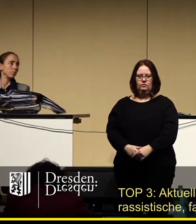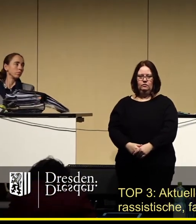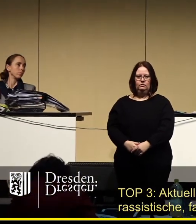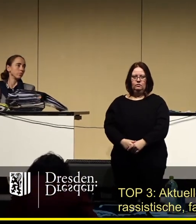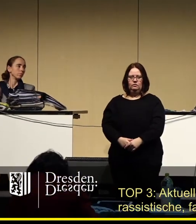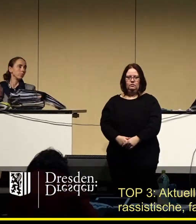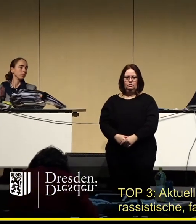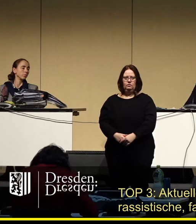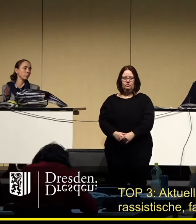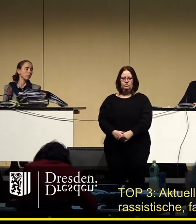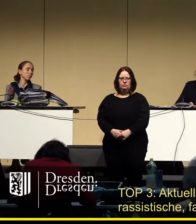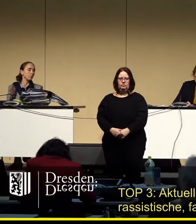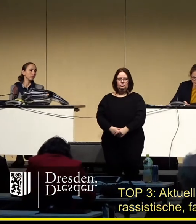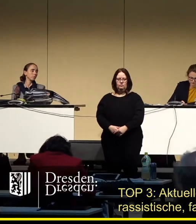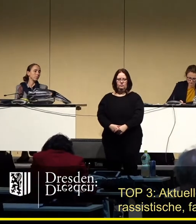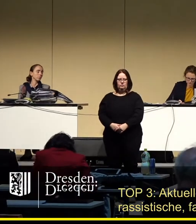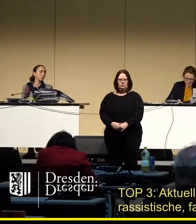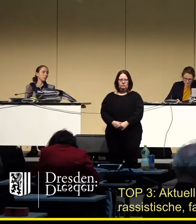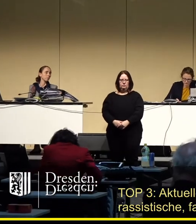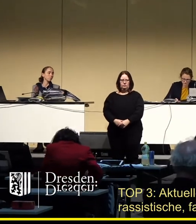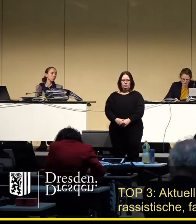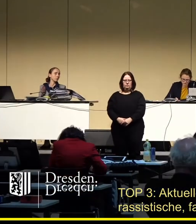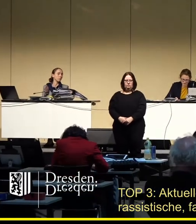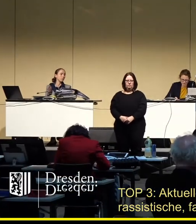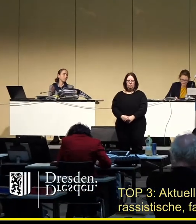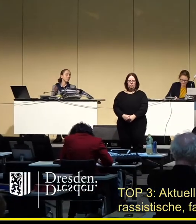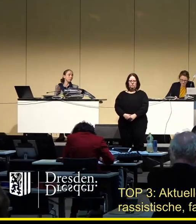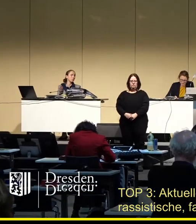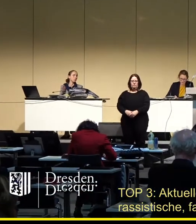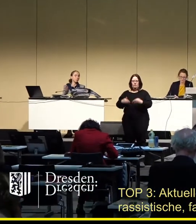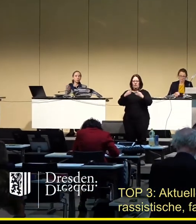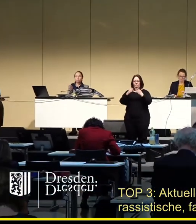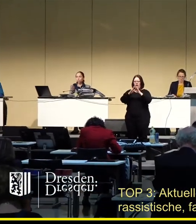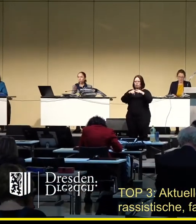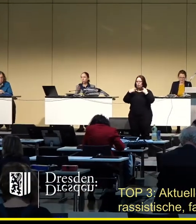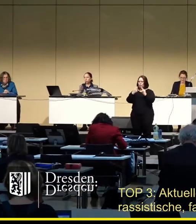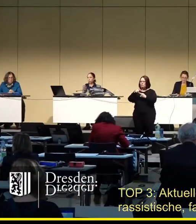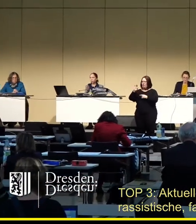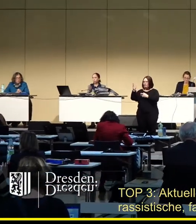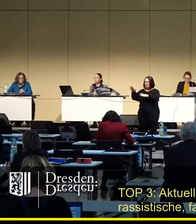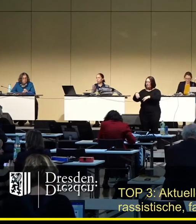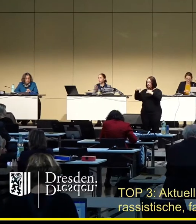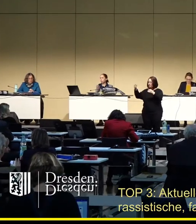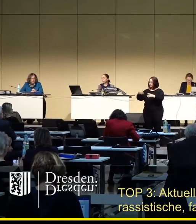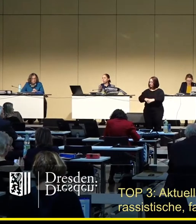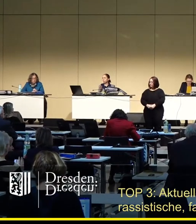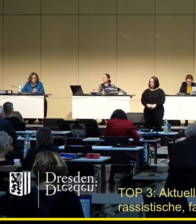Wir steigen damit ein in die Fraktionsrunde. Es beginnt die AfD-Fraktion. Herr Braun.